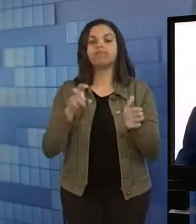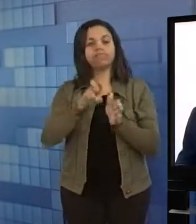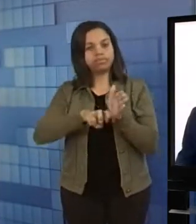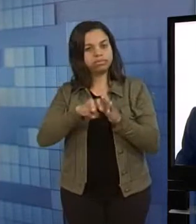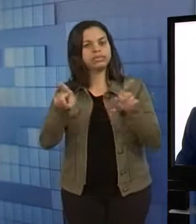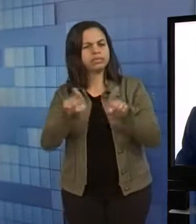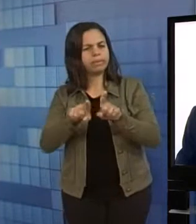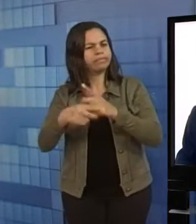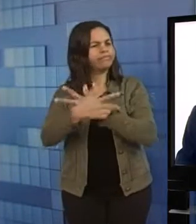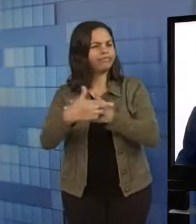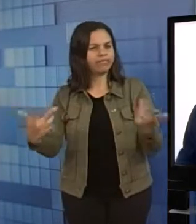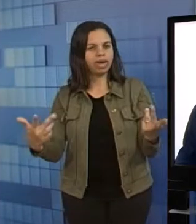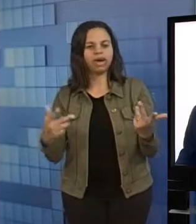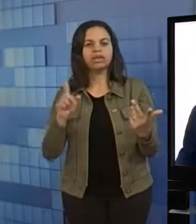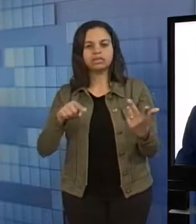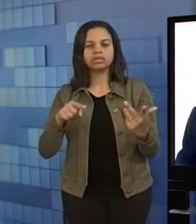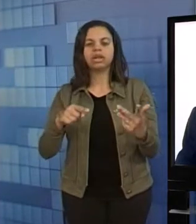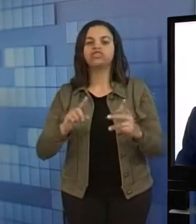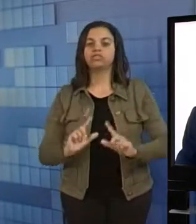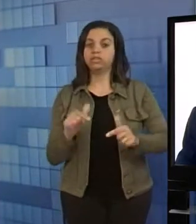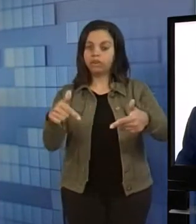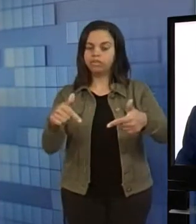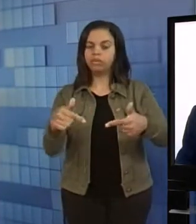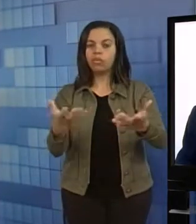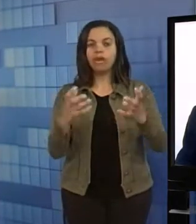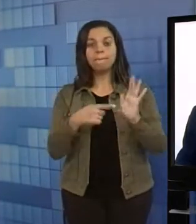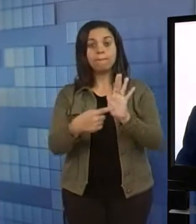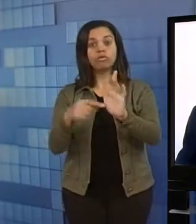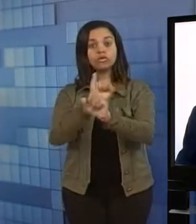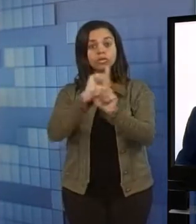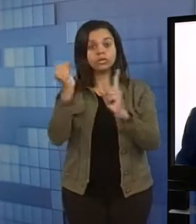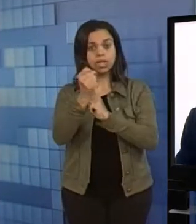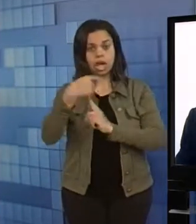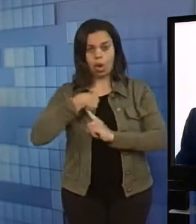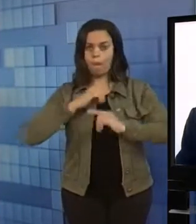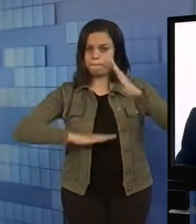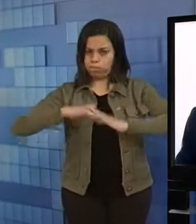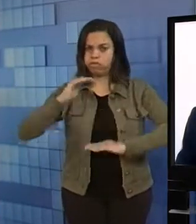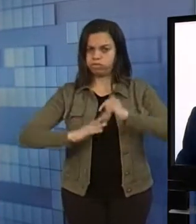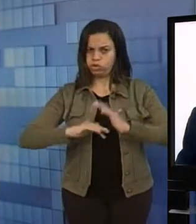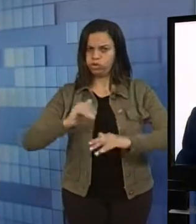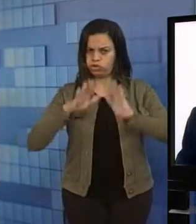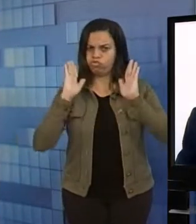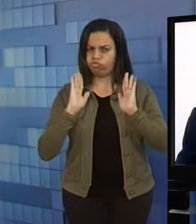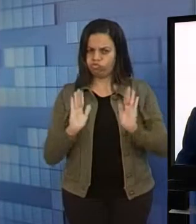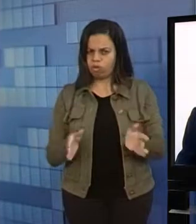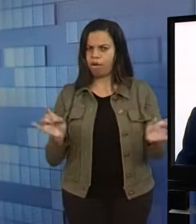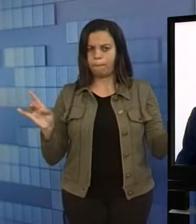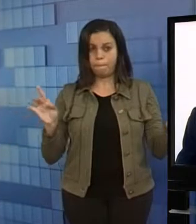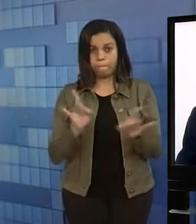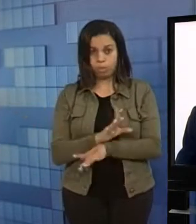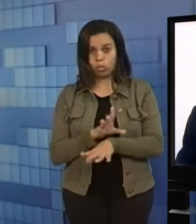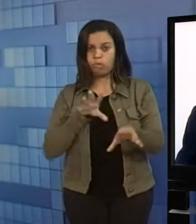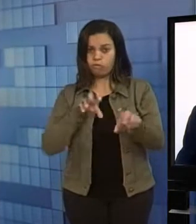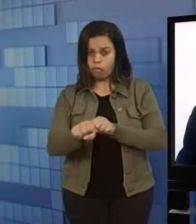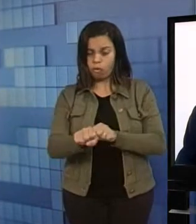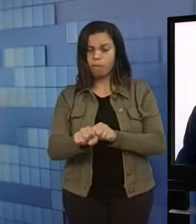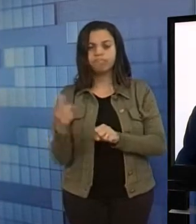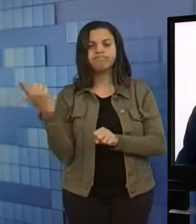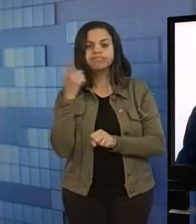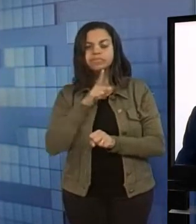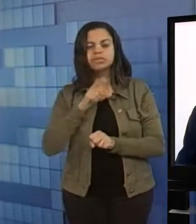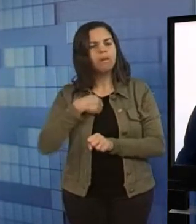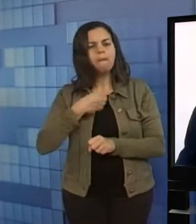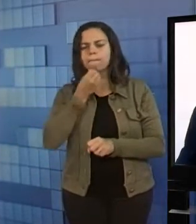que continua, e mostrar para a sociedade que eu sou um profissional, hoje com habilidade suficiente para ser